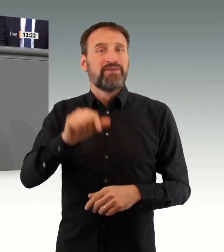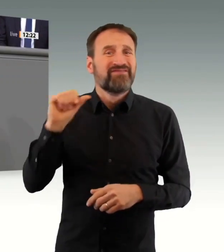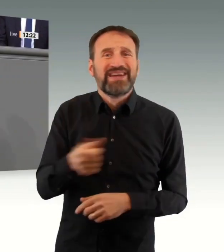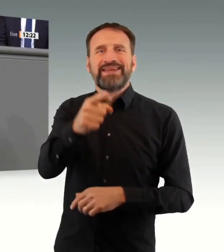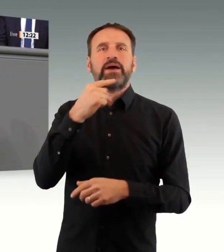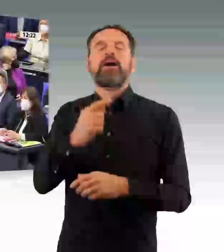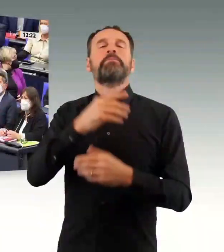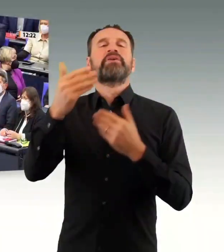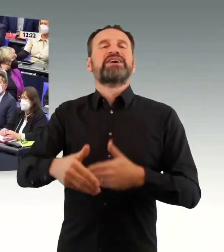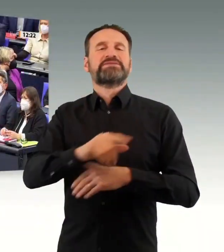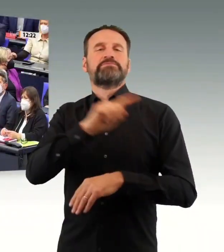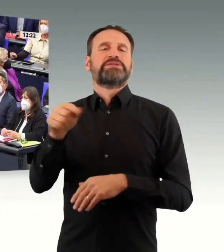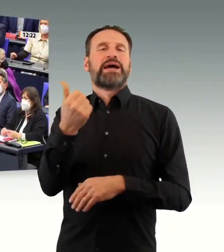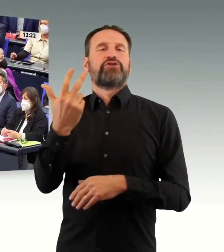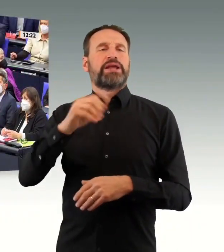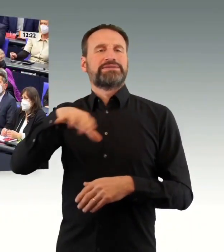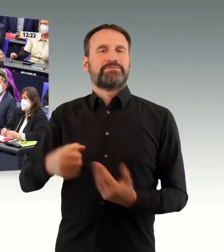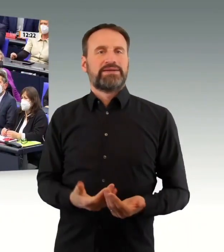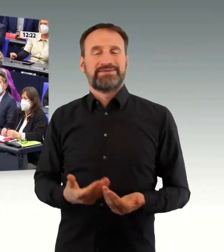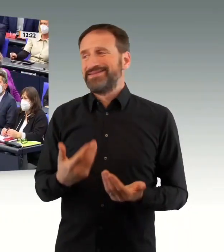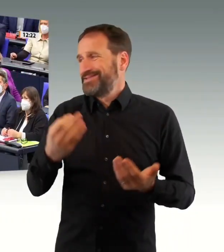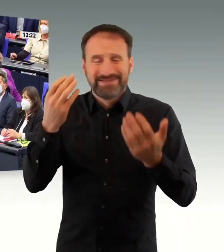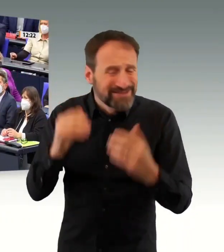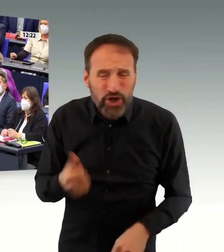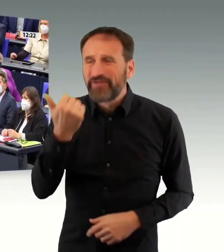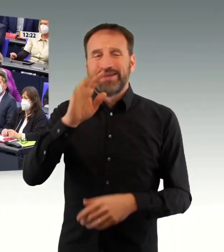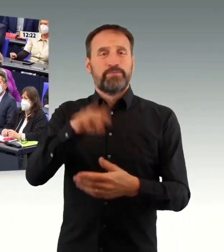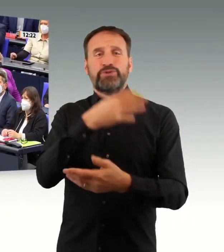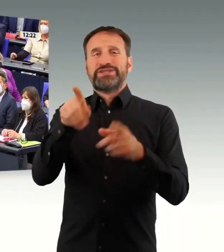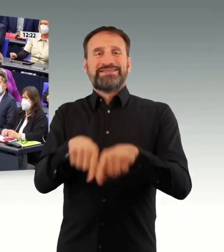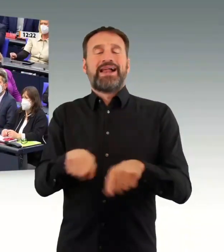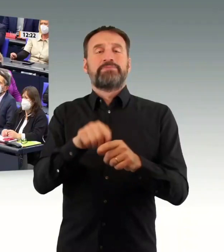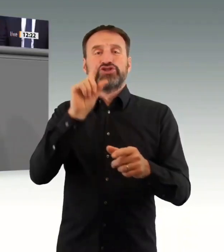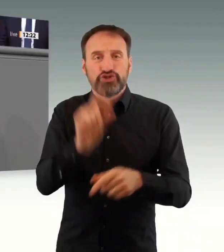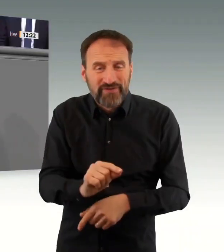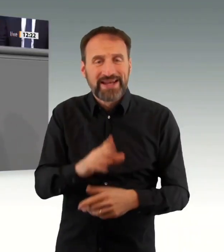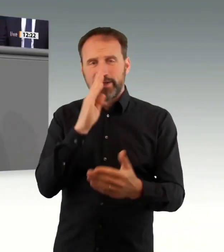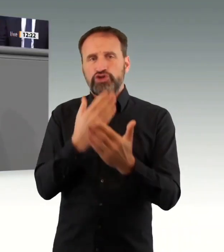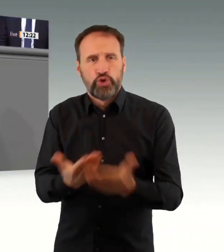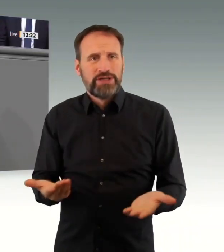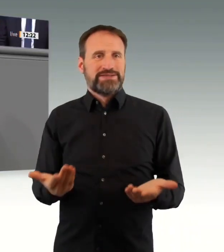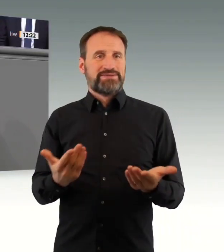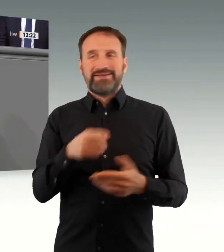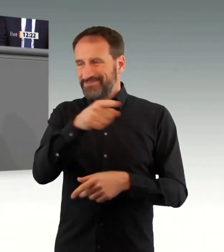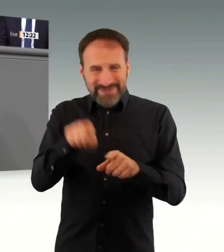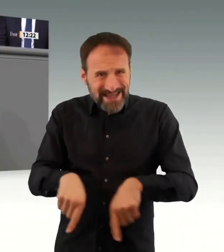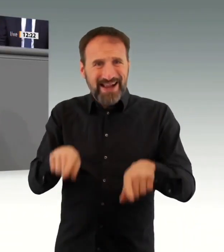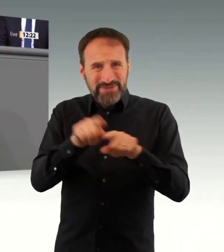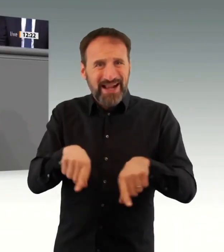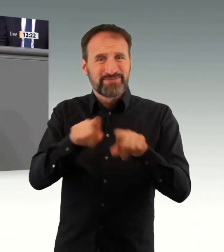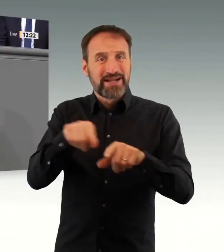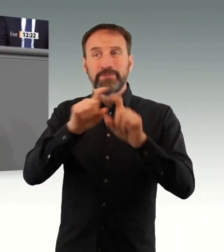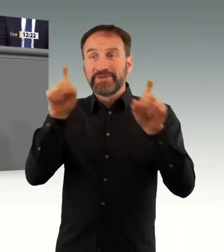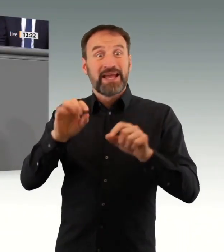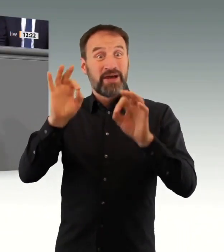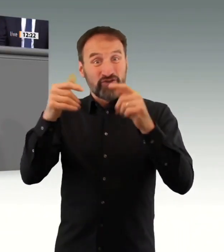Richtung. Er greift aber wieder zu kurz und ist zu wenig. Das ist das gleiche Muster. Sie versuchen, Lücken zu schließen,